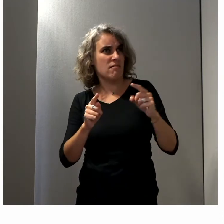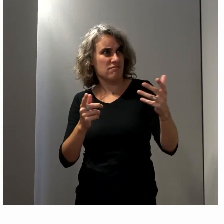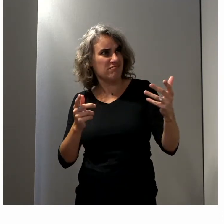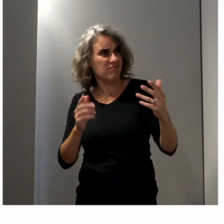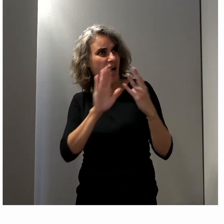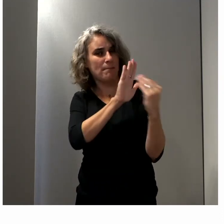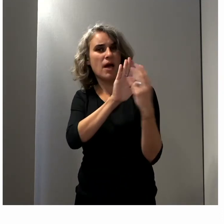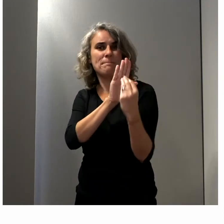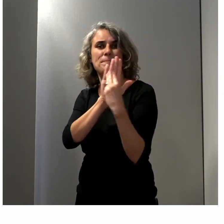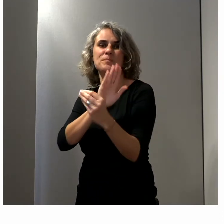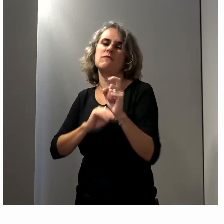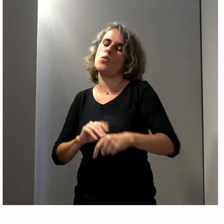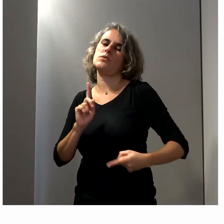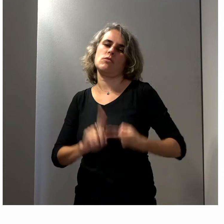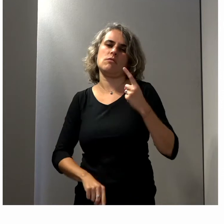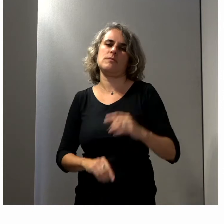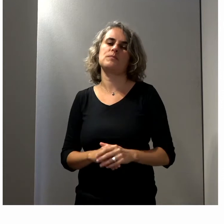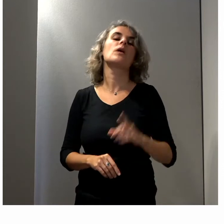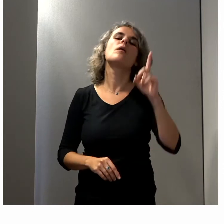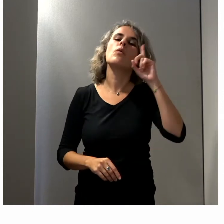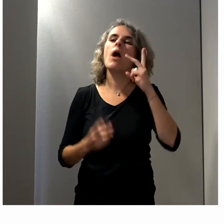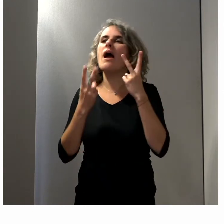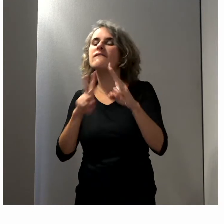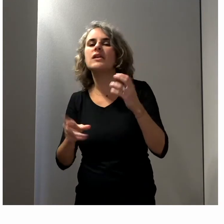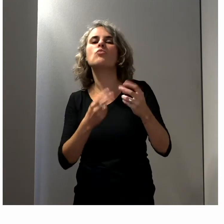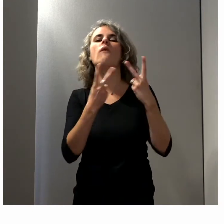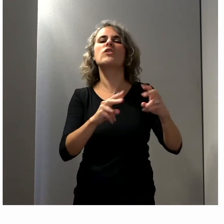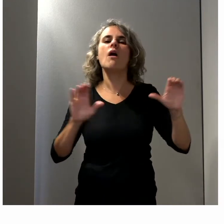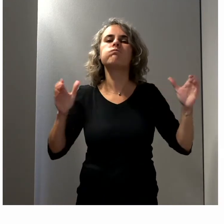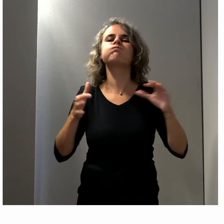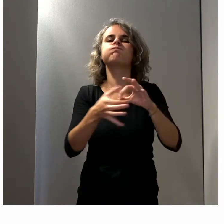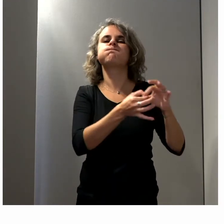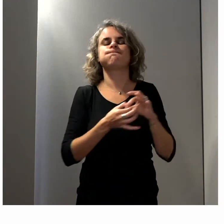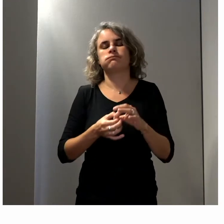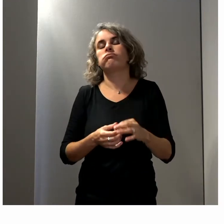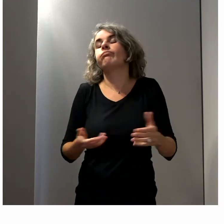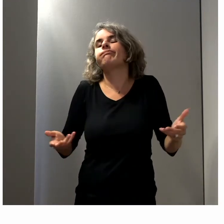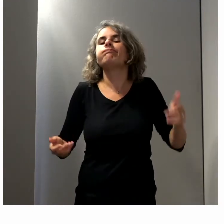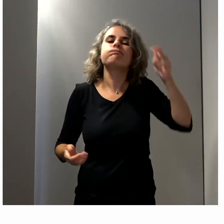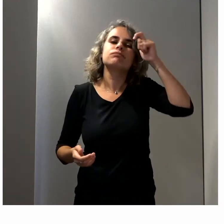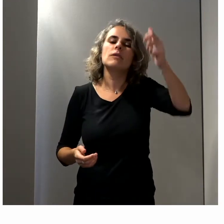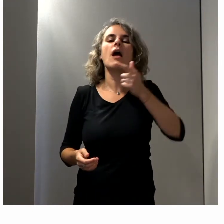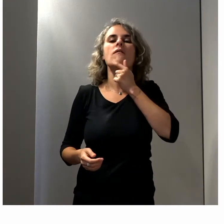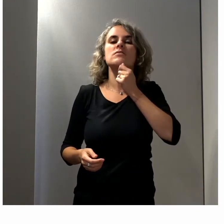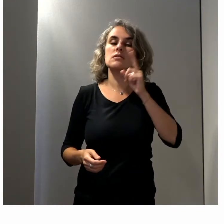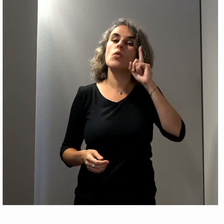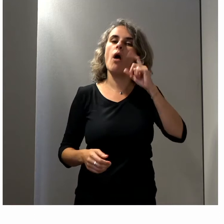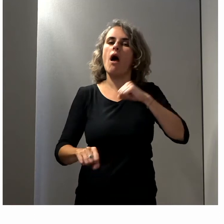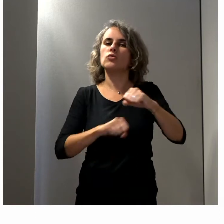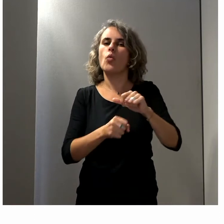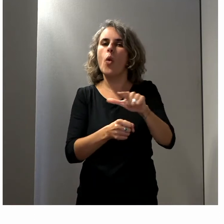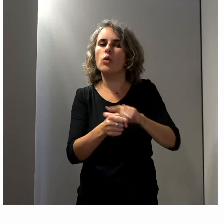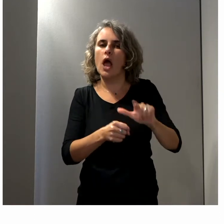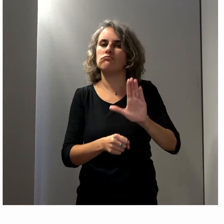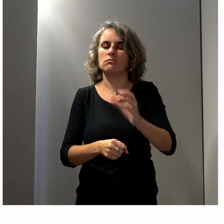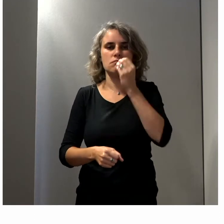paraît très important. C'est vrai que dans les communes et les intercommunalités, ça va de soi. On a les commissions communales d'accessibilité parce qu'il des compétences qui sont